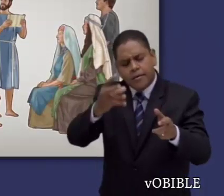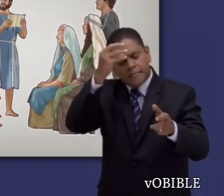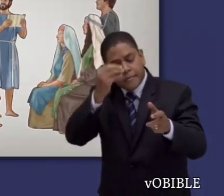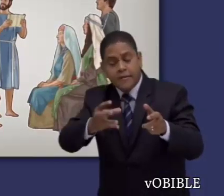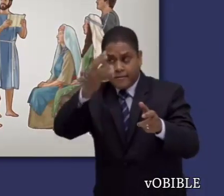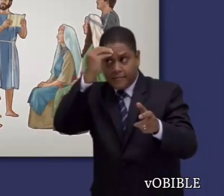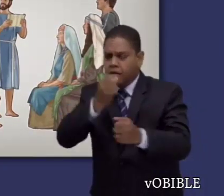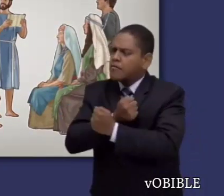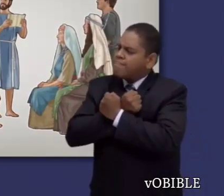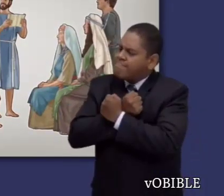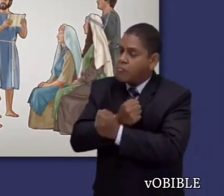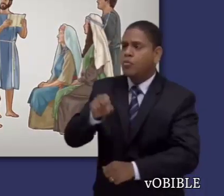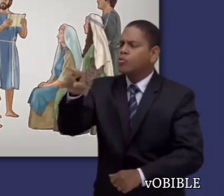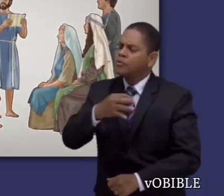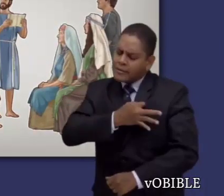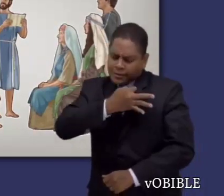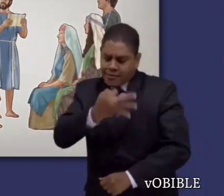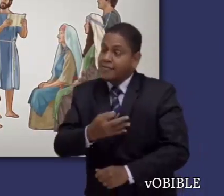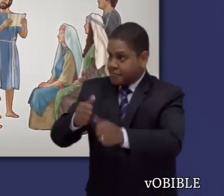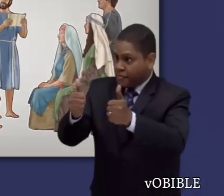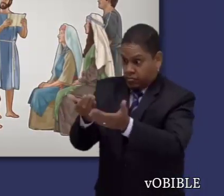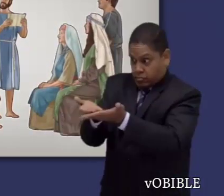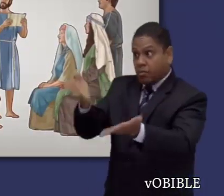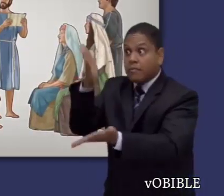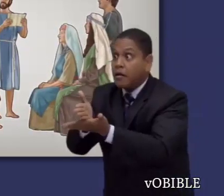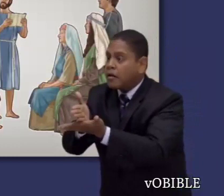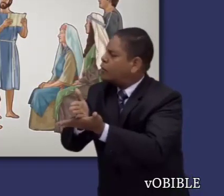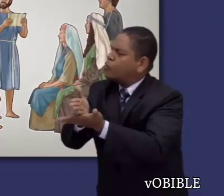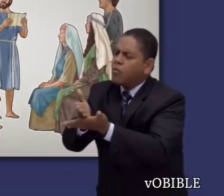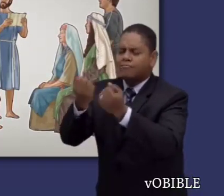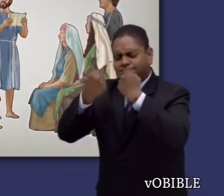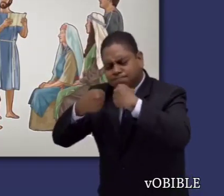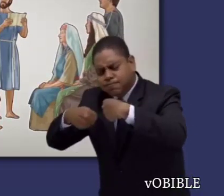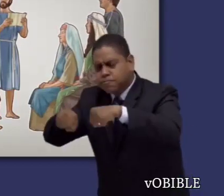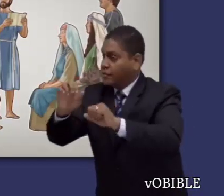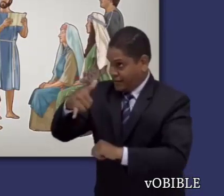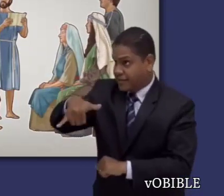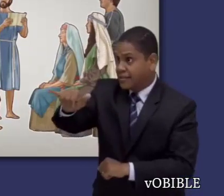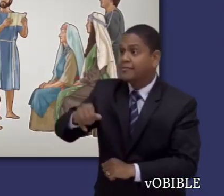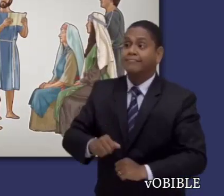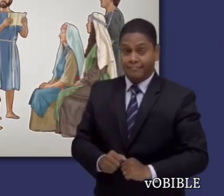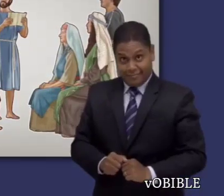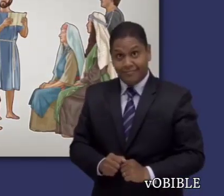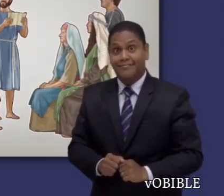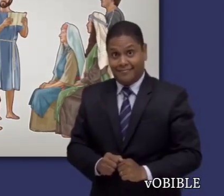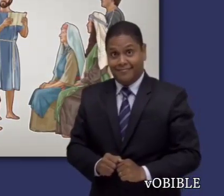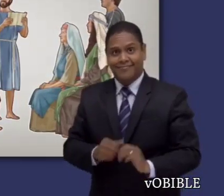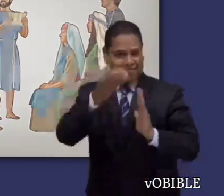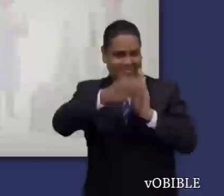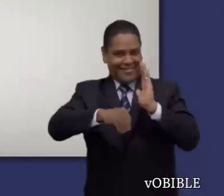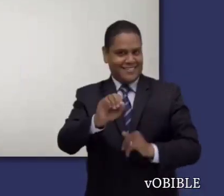de hablar, su conducta y su amor. Timoteo debe seguir mejorando su lectura pública y su enseñanza.